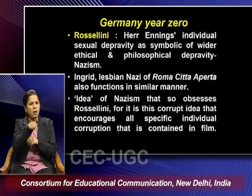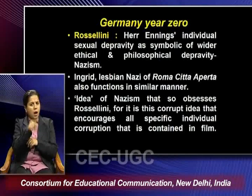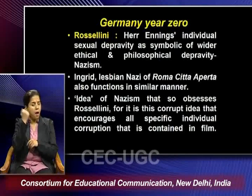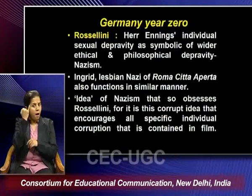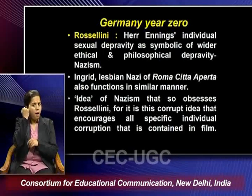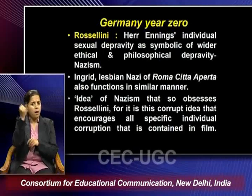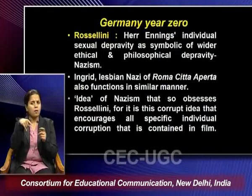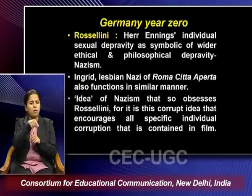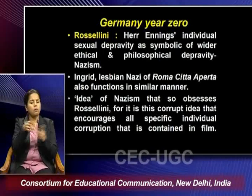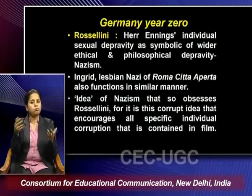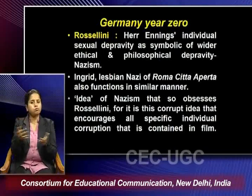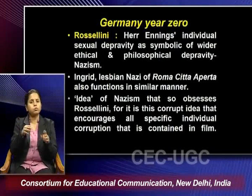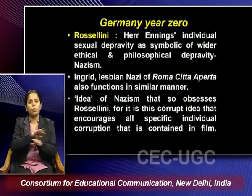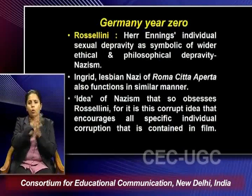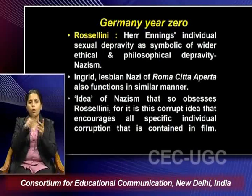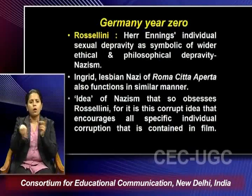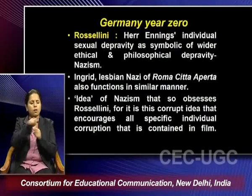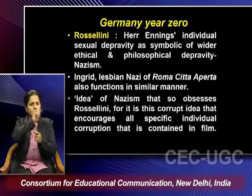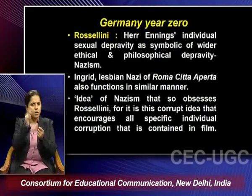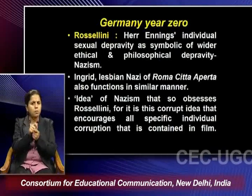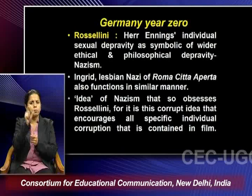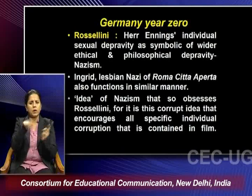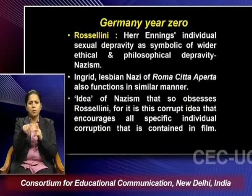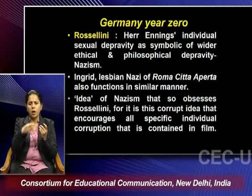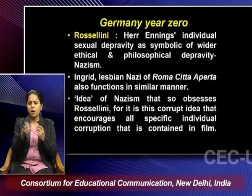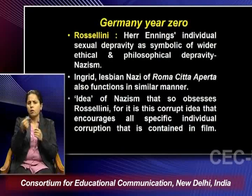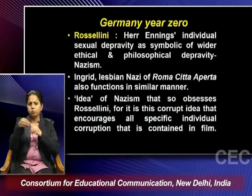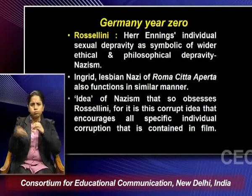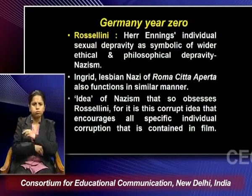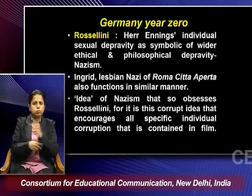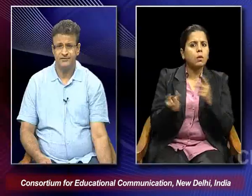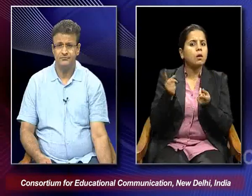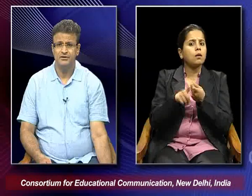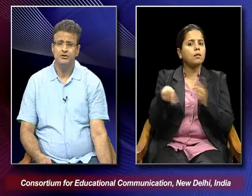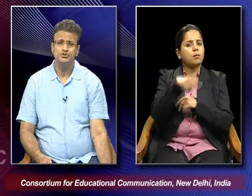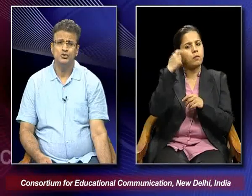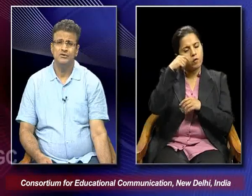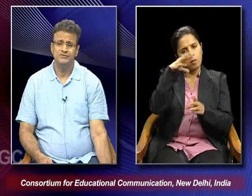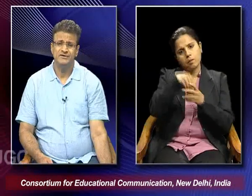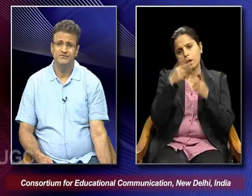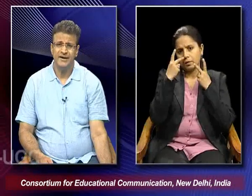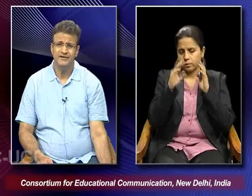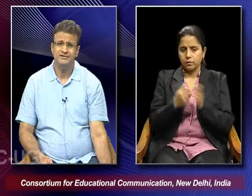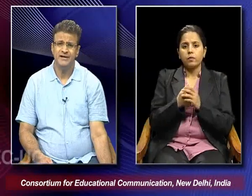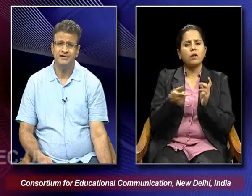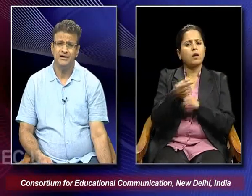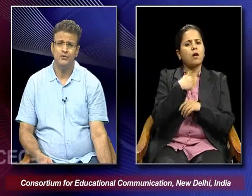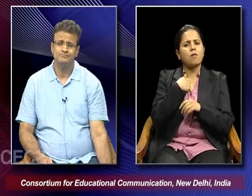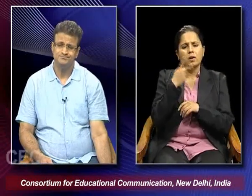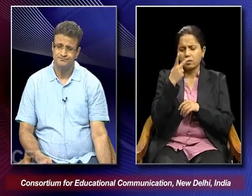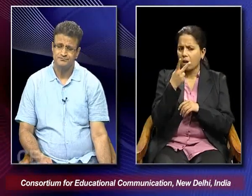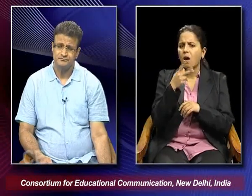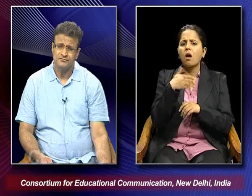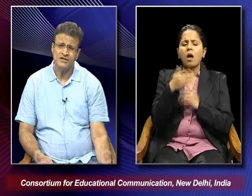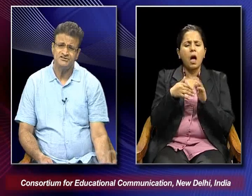that encourages all specific individual corruption that is contained in the film. So we find that how